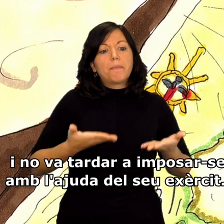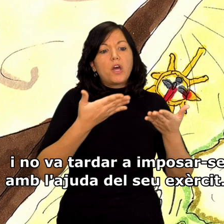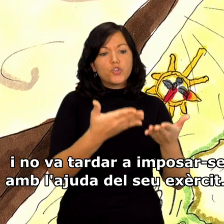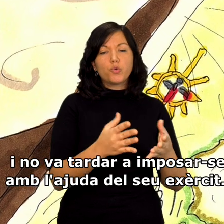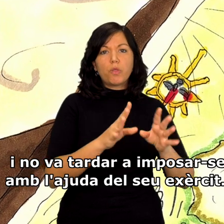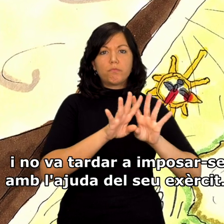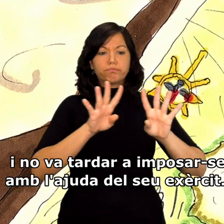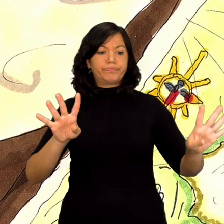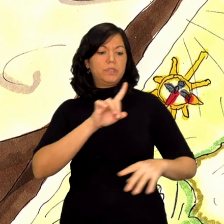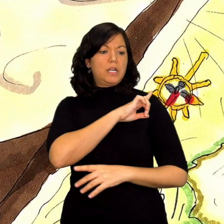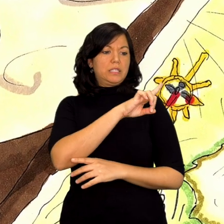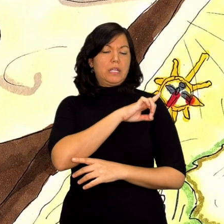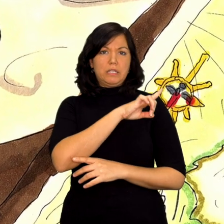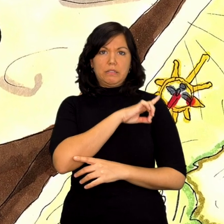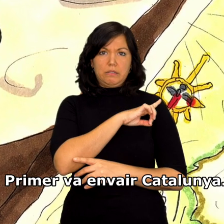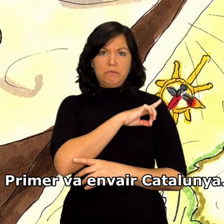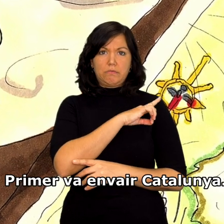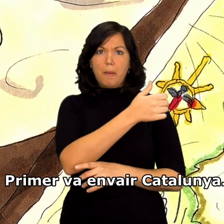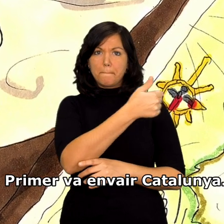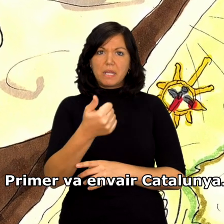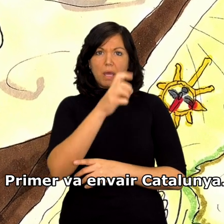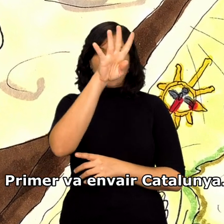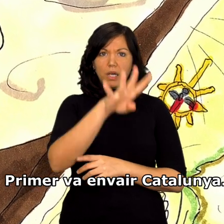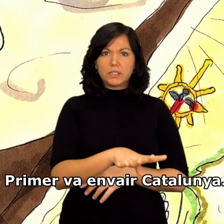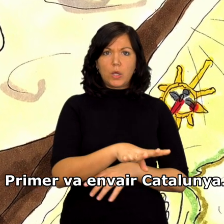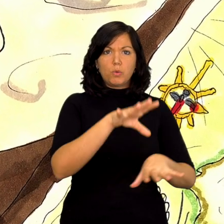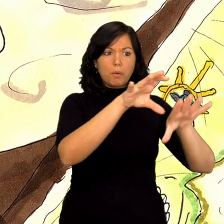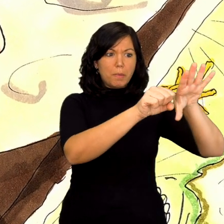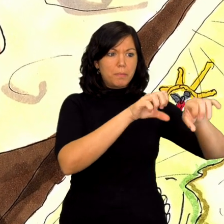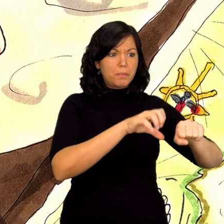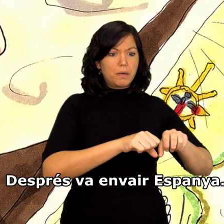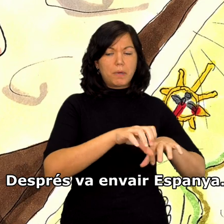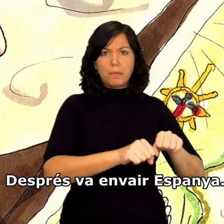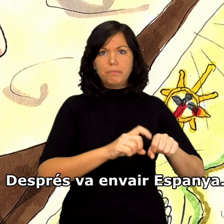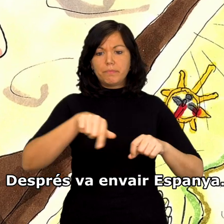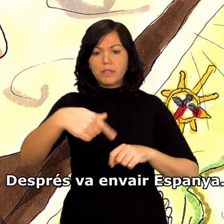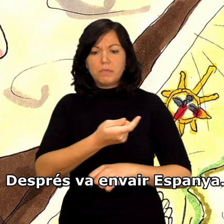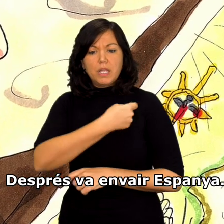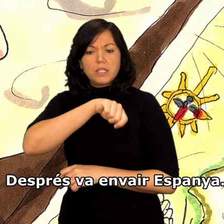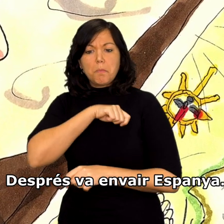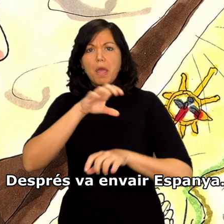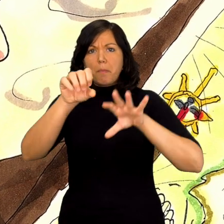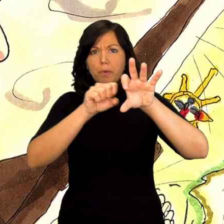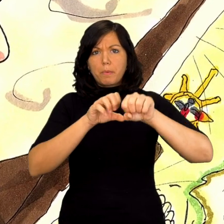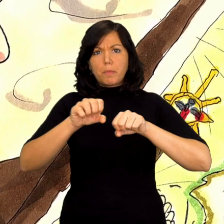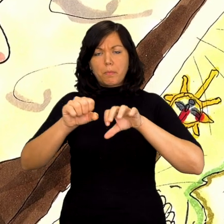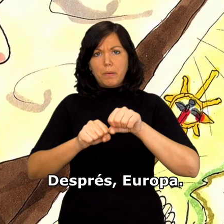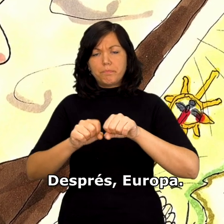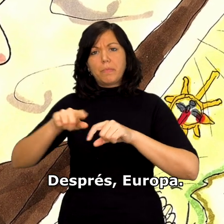amb l'ajuda del seu exèrcit. Primer va envair Catalunya. Després va envair Espanya.